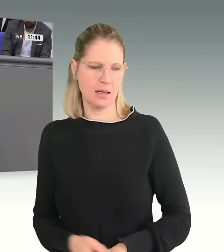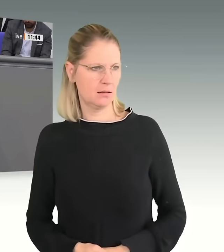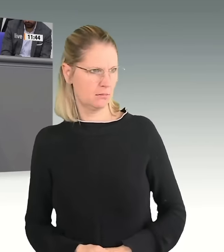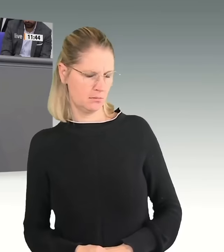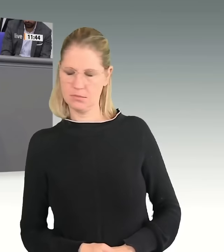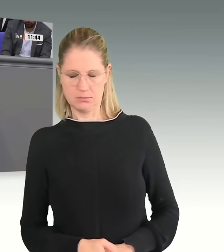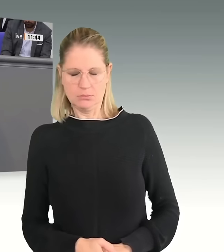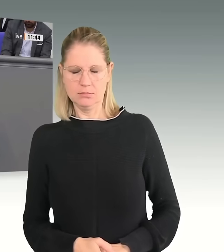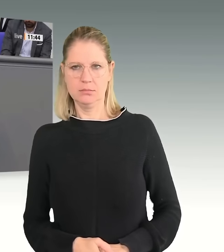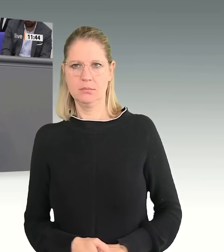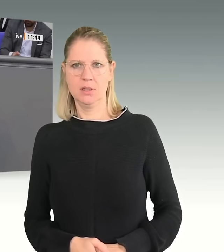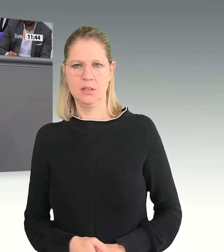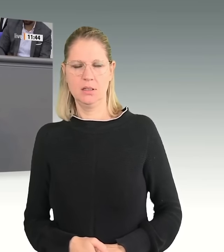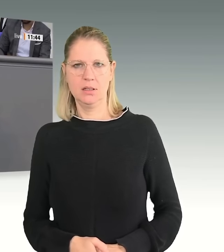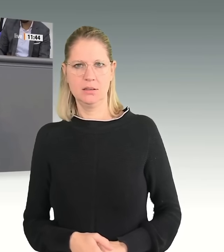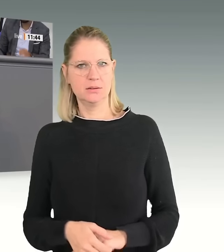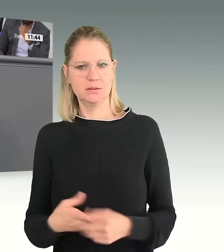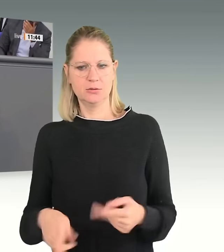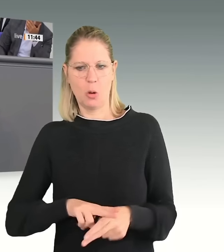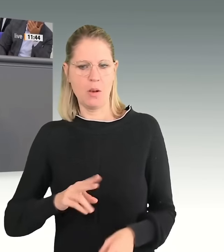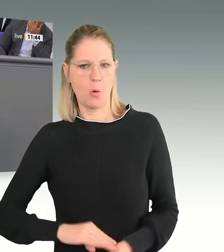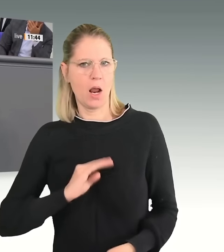Und liebe Union, wir haben ja in diesem Land echte Probleme.